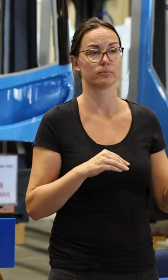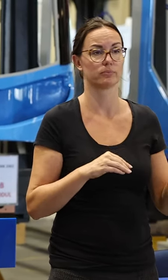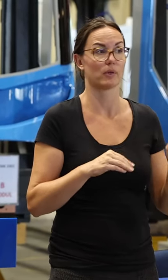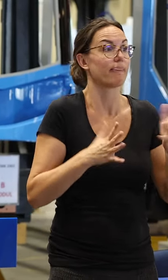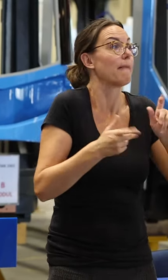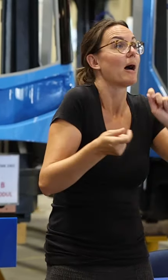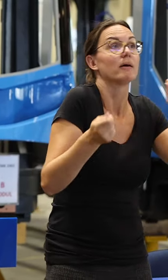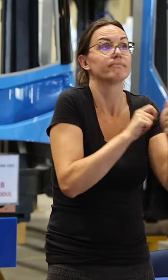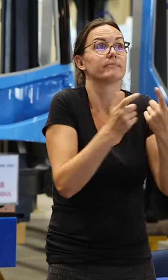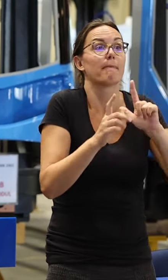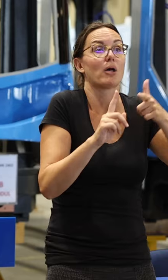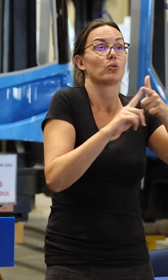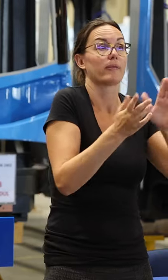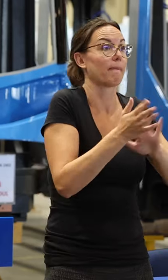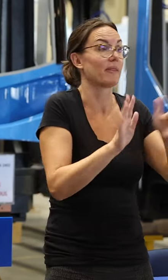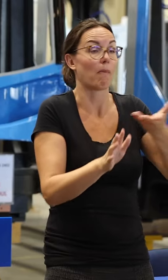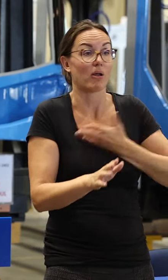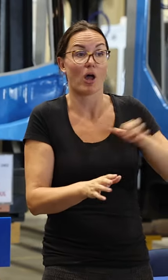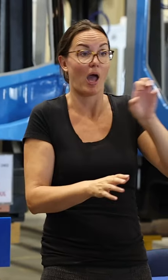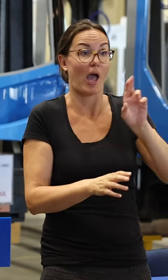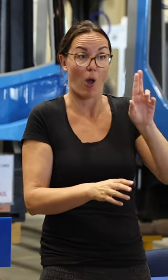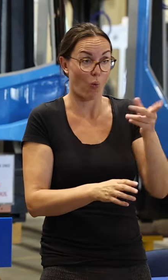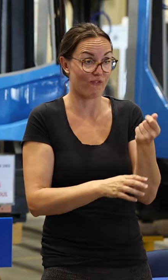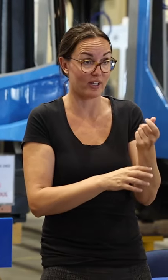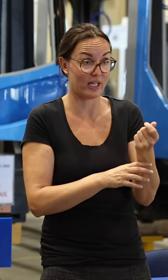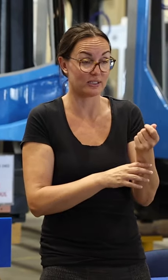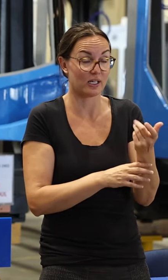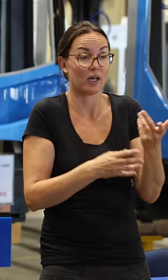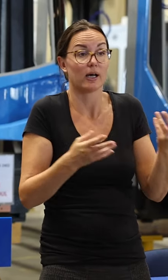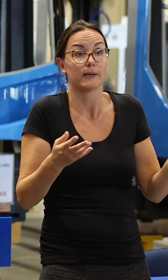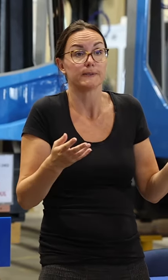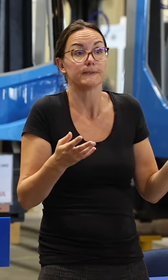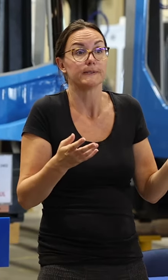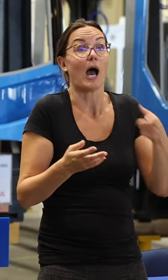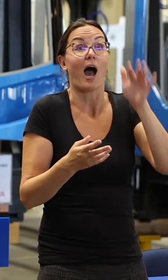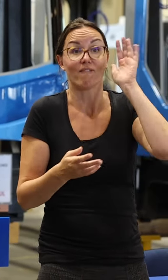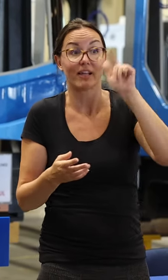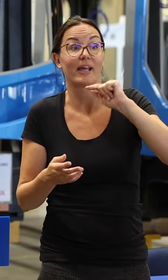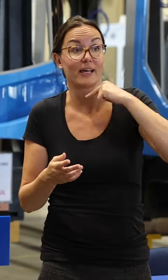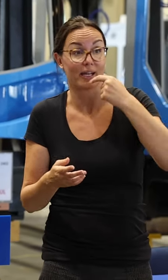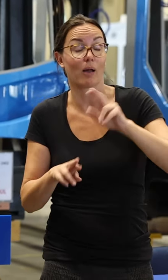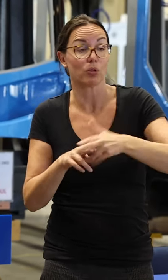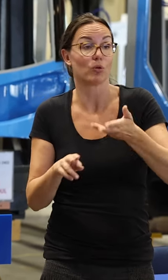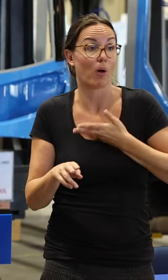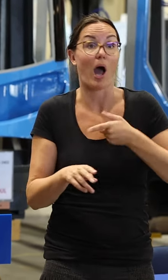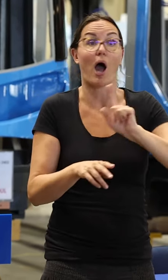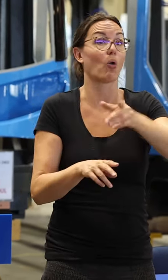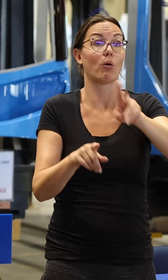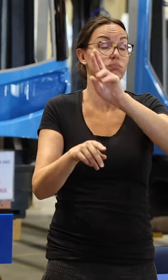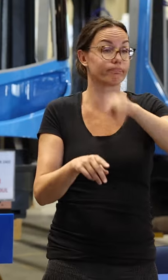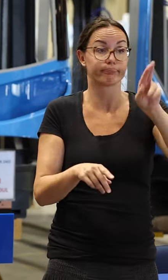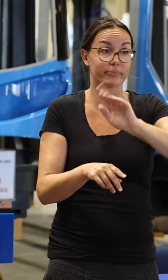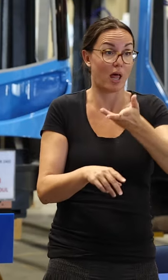Nema alternative. Čak i da ne dobimo financiranje, a najavljeno je da ćemo dobiti financiranje od vlade. Mi to moramo napraviti i napraviti ćemo.